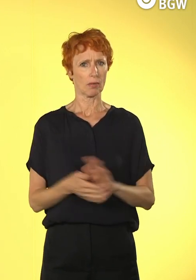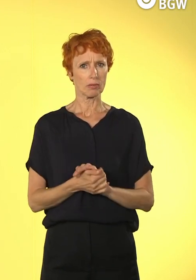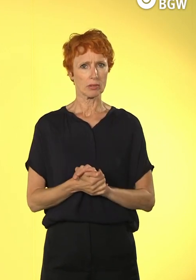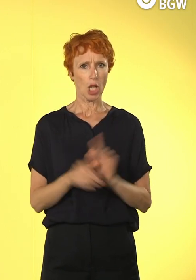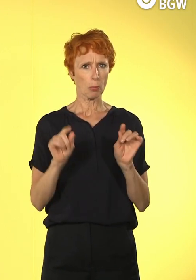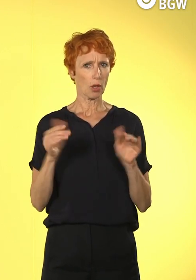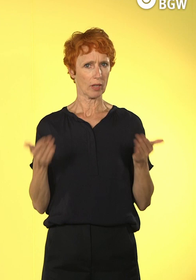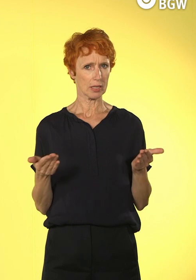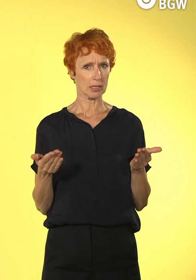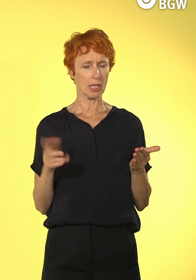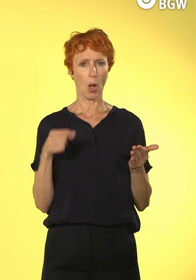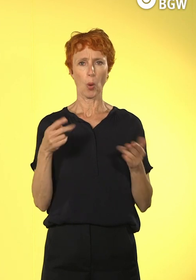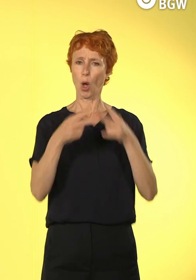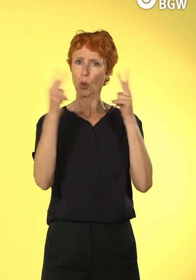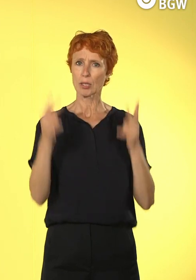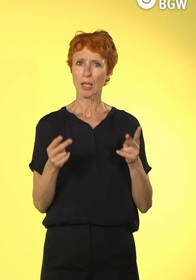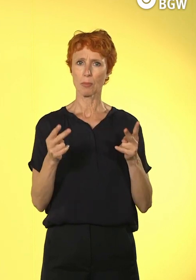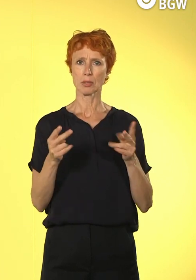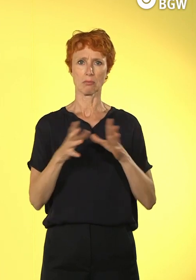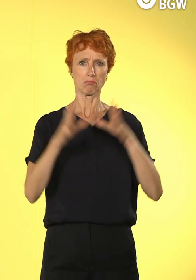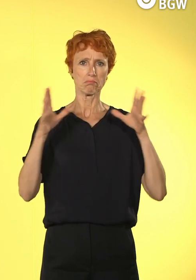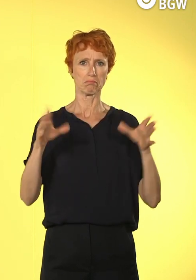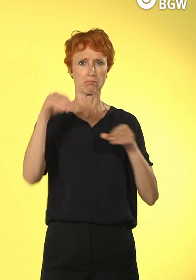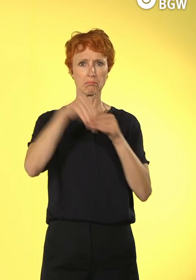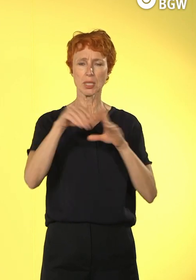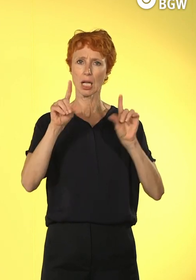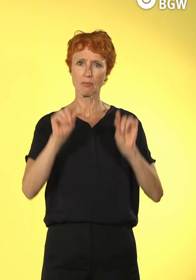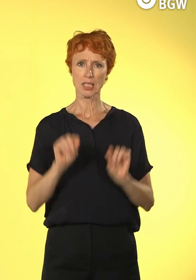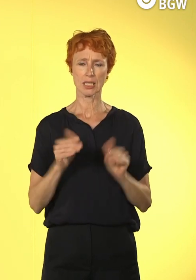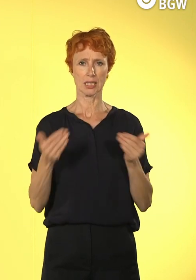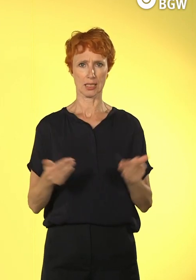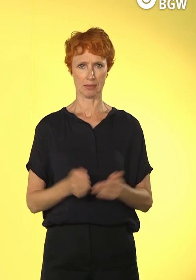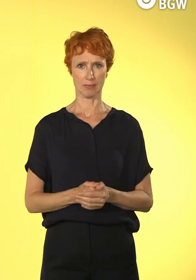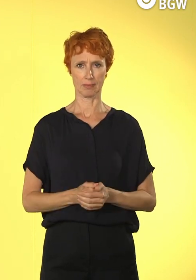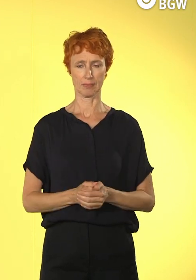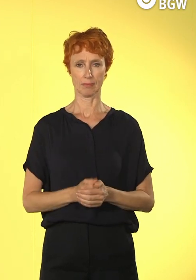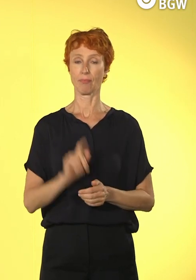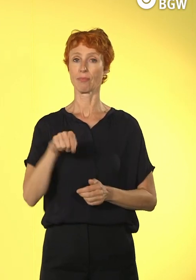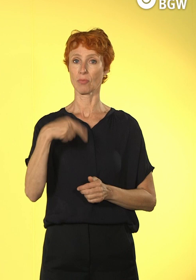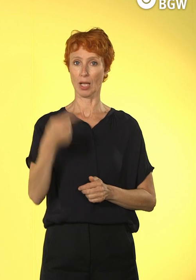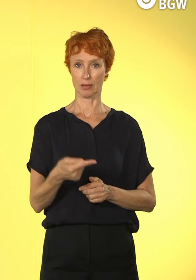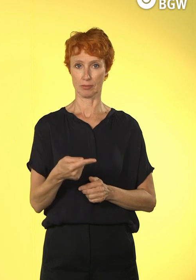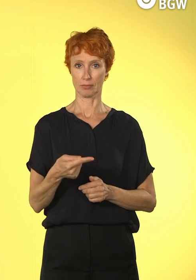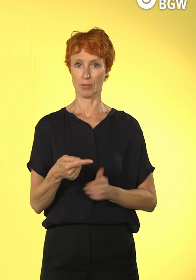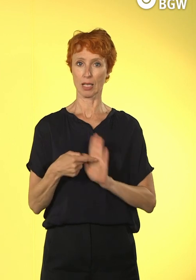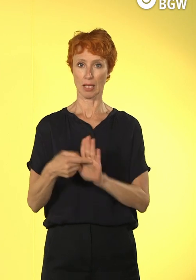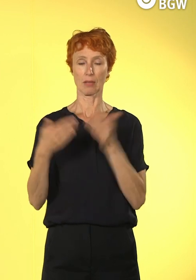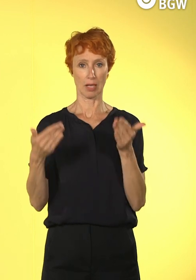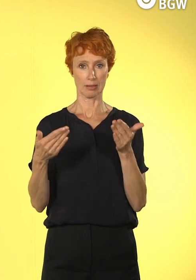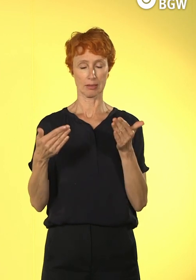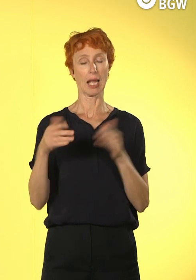umfasst dieses Konzept? Und dann würden wir anhand einer Digitalisierungsspinne auch